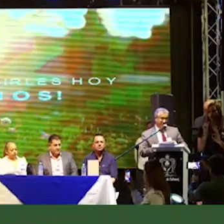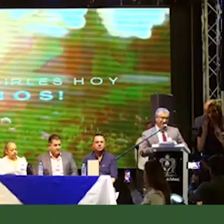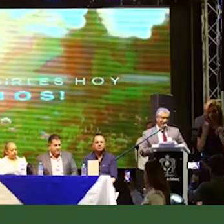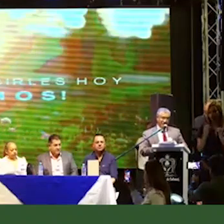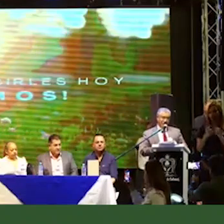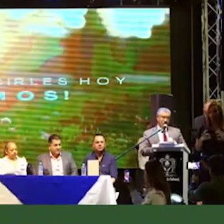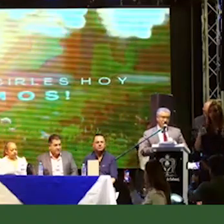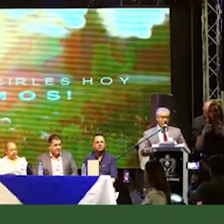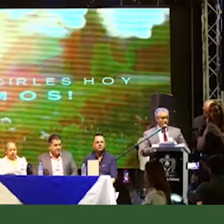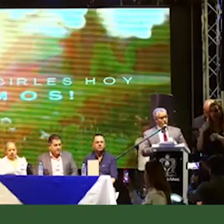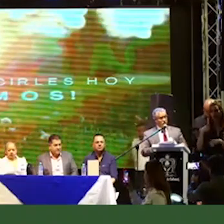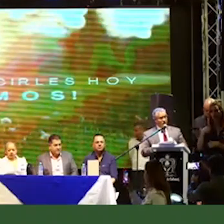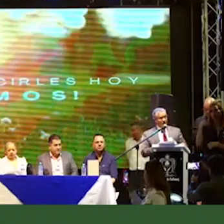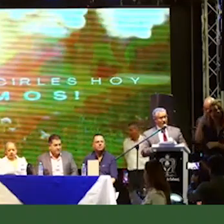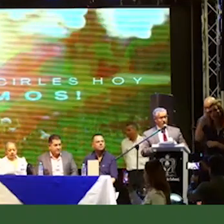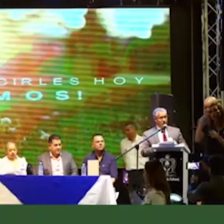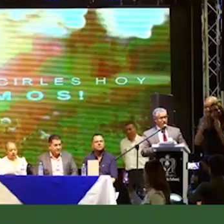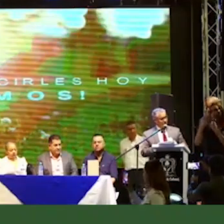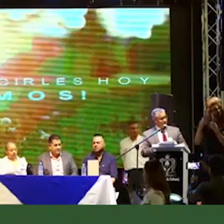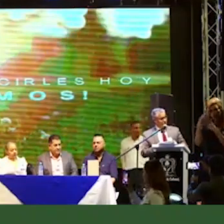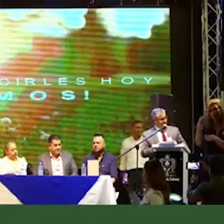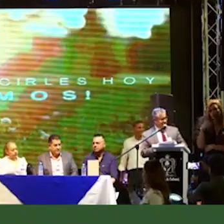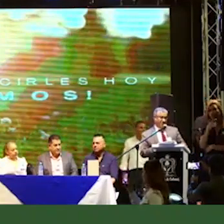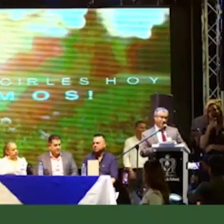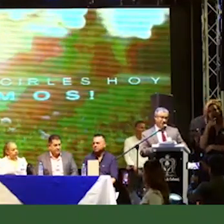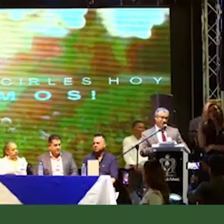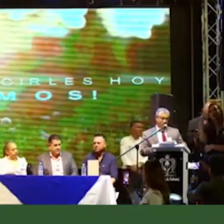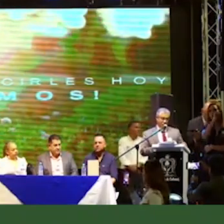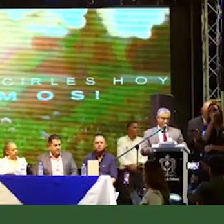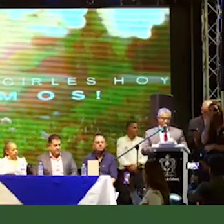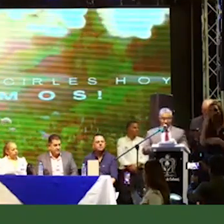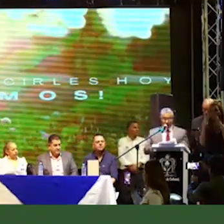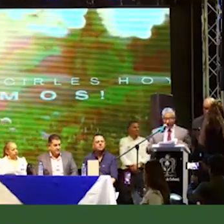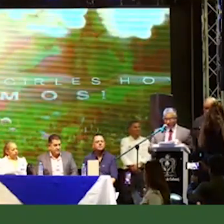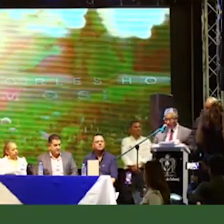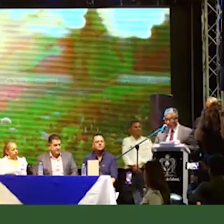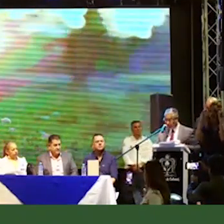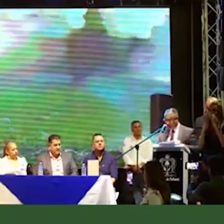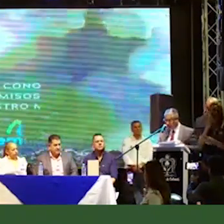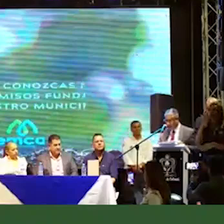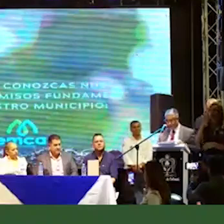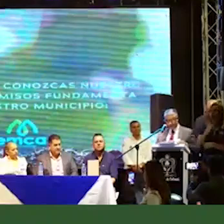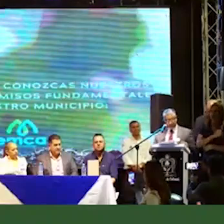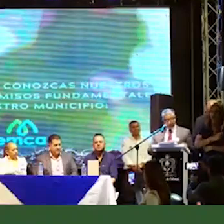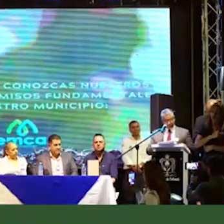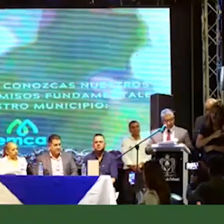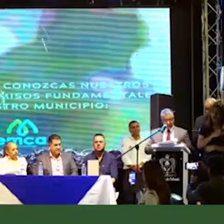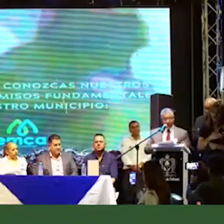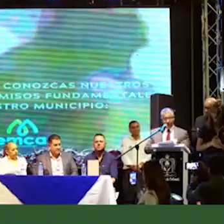discernimiento y conocimiento, que es lo que siempre le pido a nuestro Señor Jesucristo.